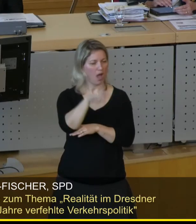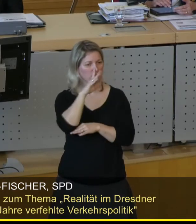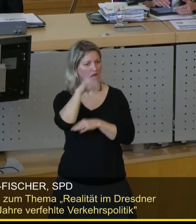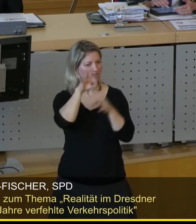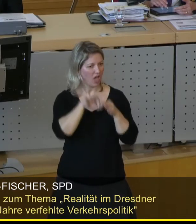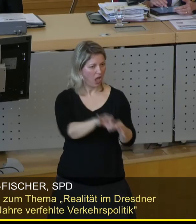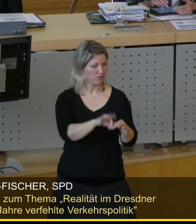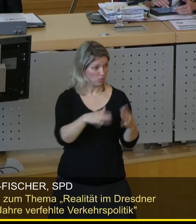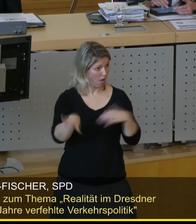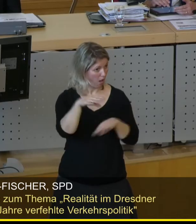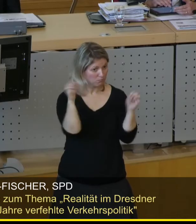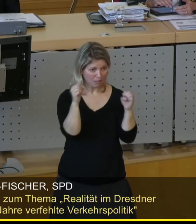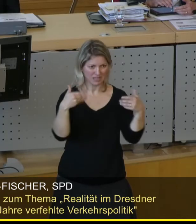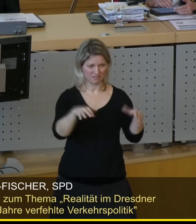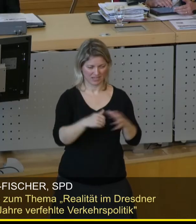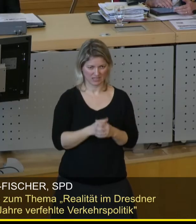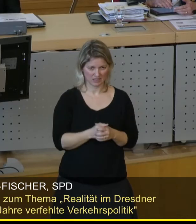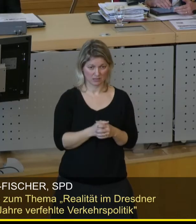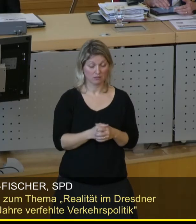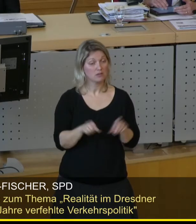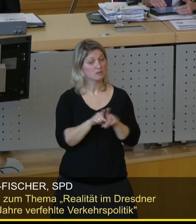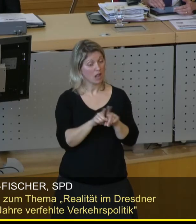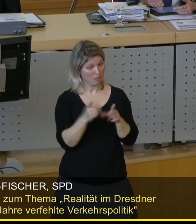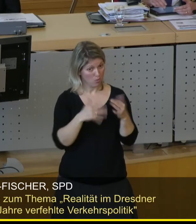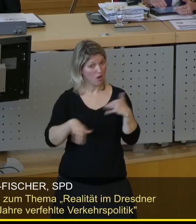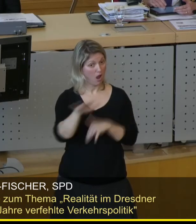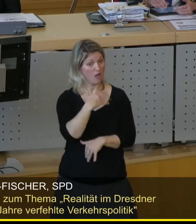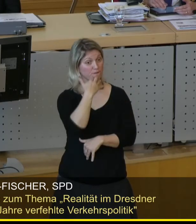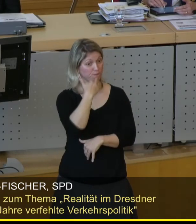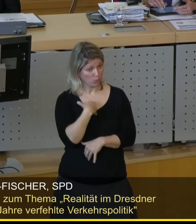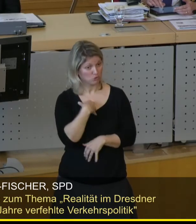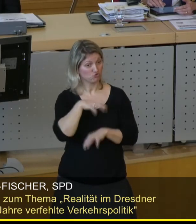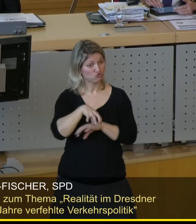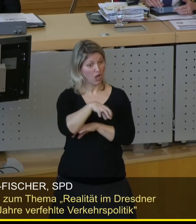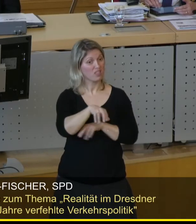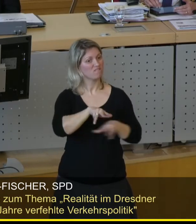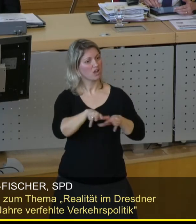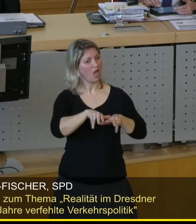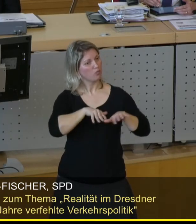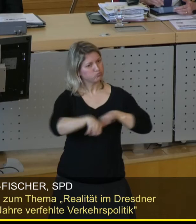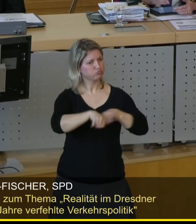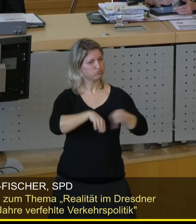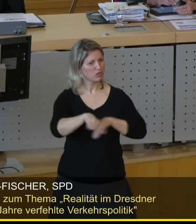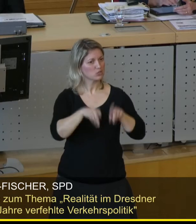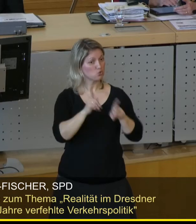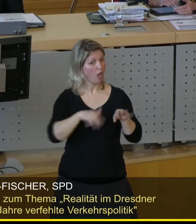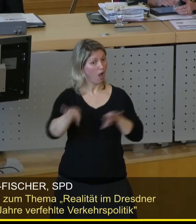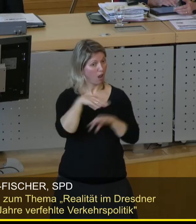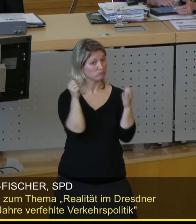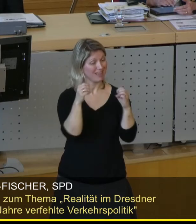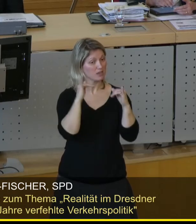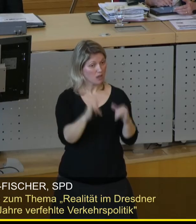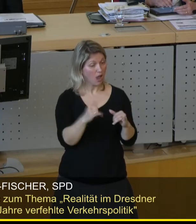Konsens. Der große Konsens ist übrigens auch, wir wollen alle den stetigen Verkehrsfluss. Wir haben fünf Millionen